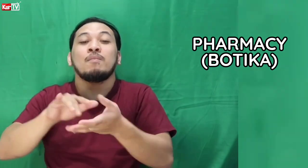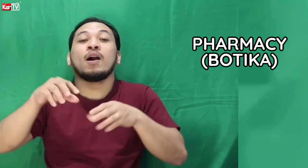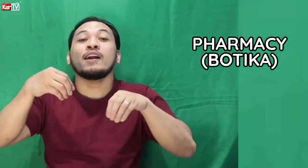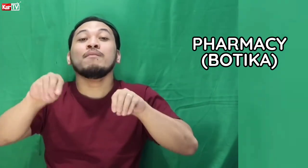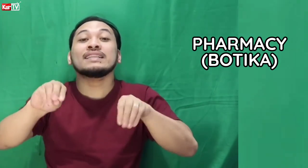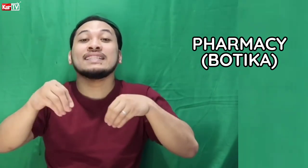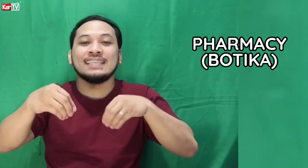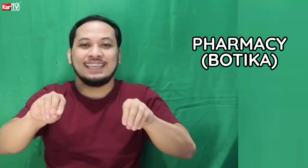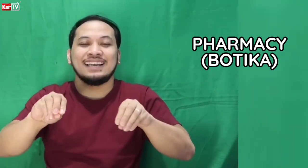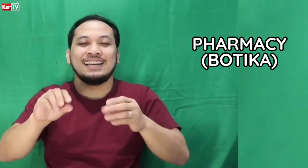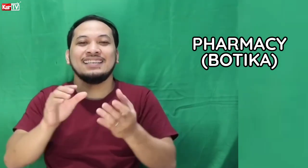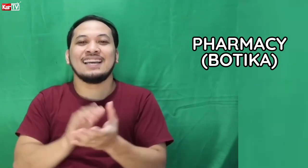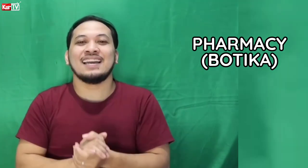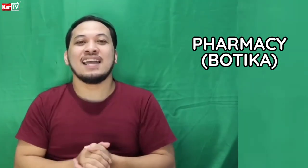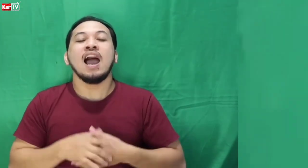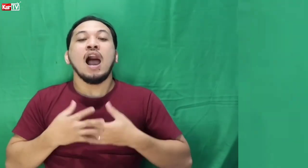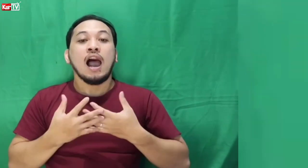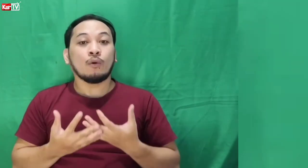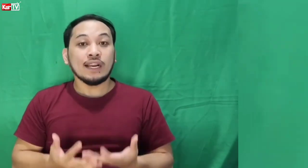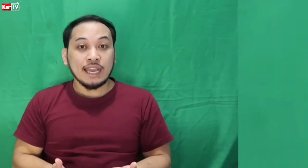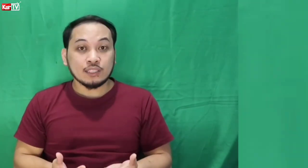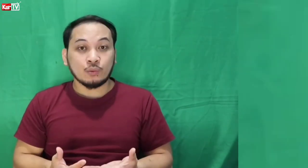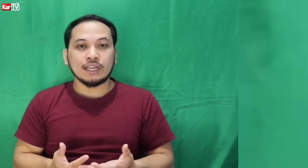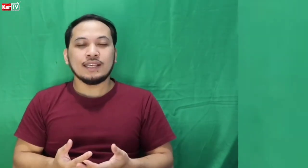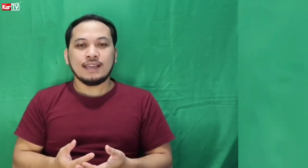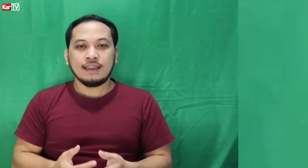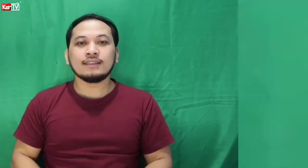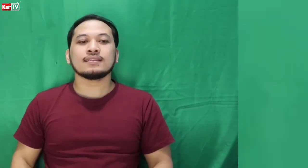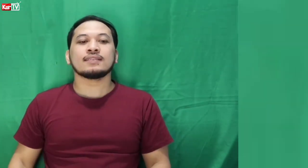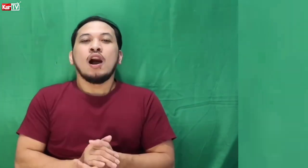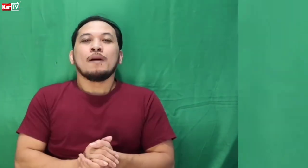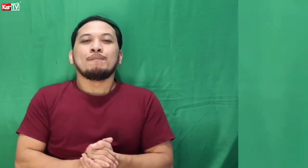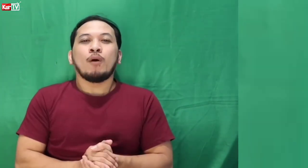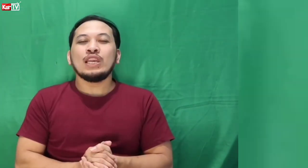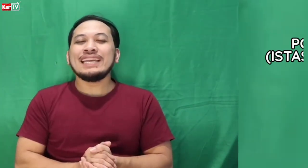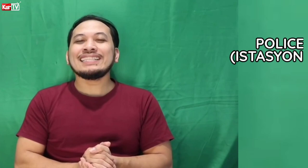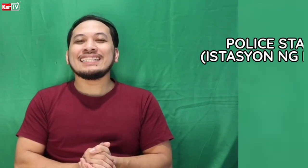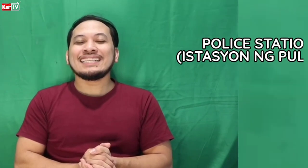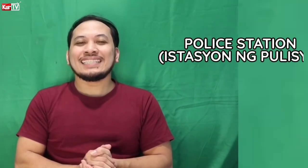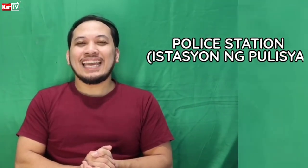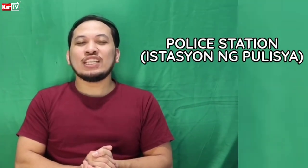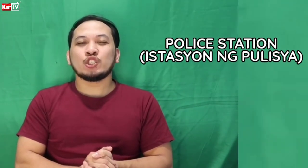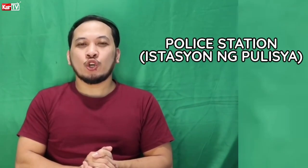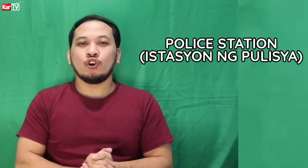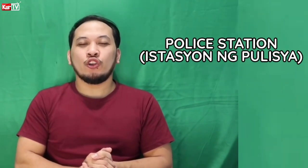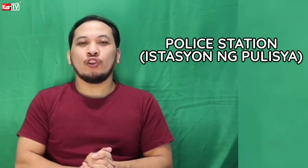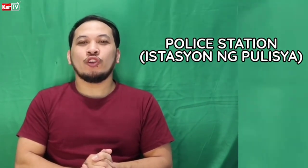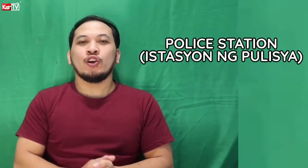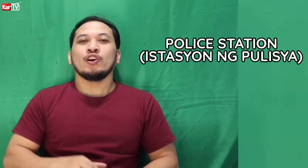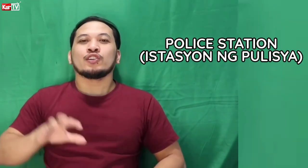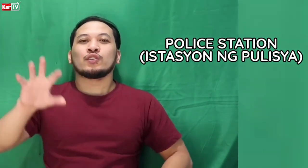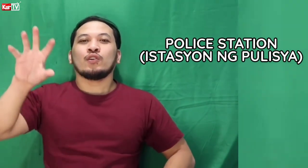Pharmacy. Ayan. Our next word is Police Station. So,